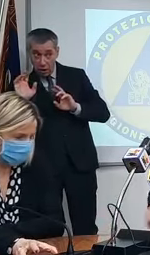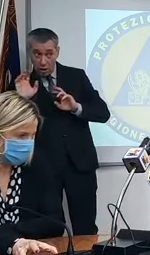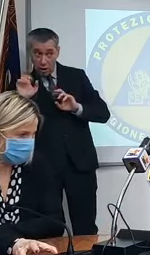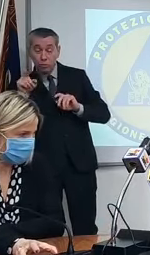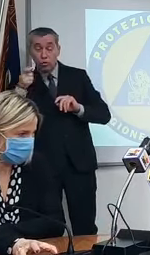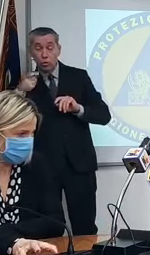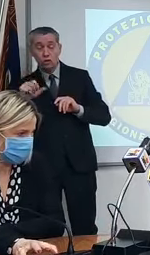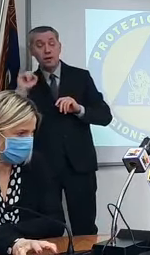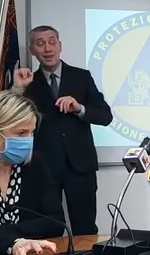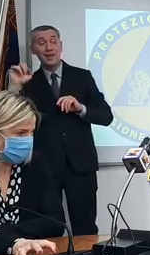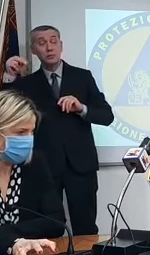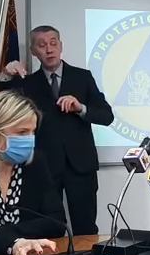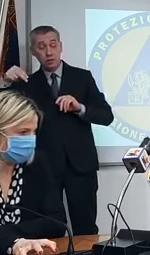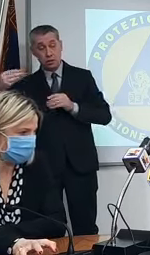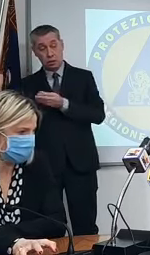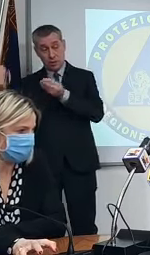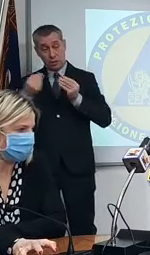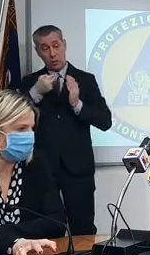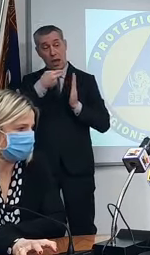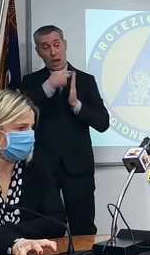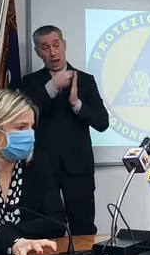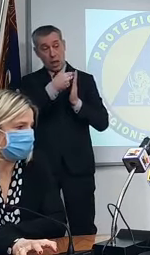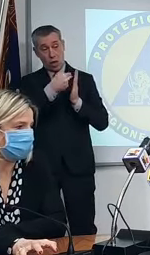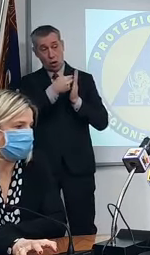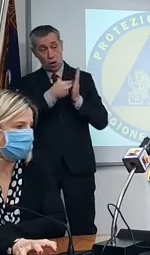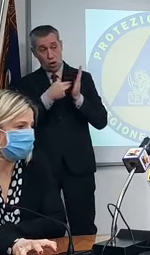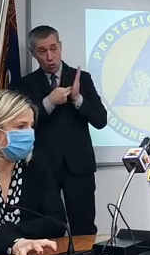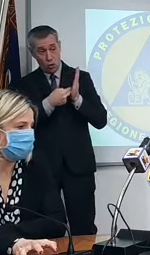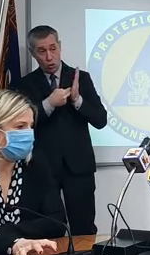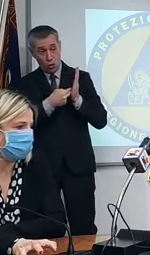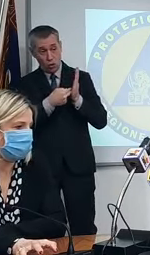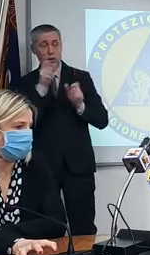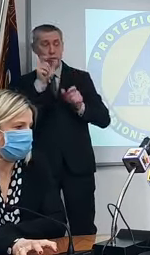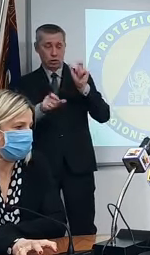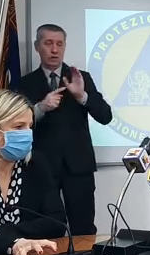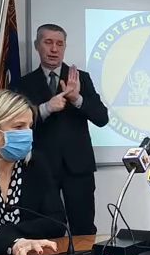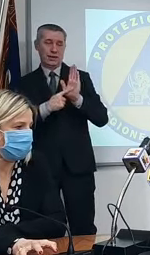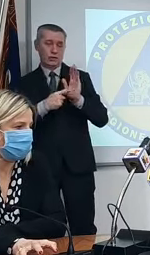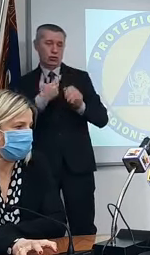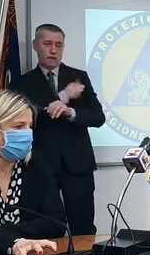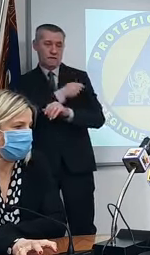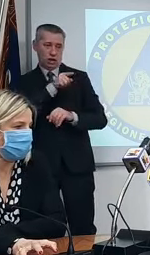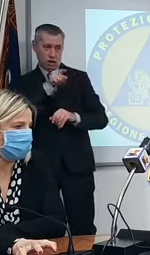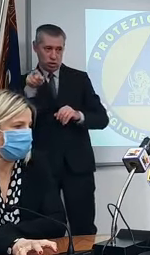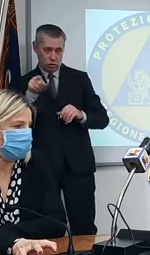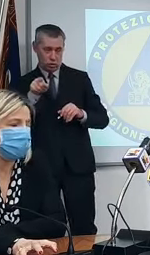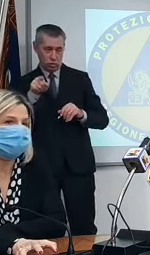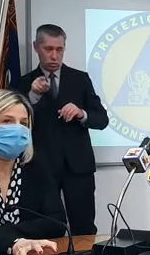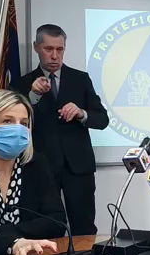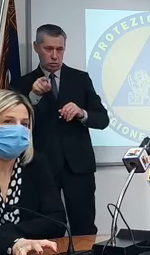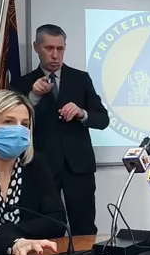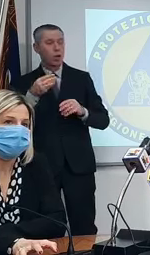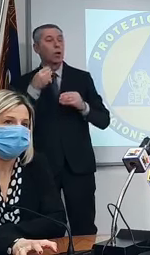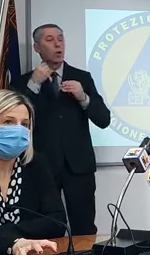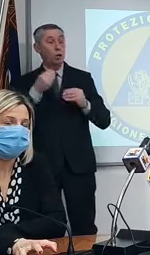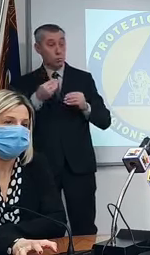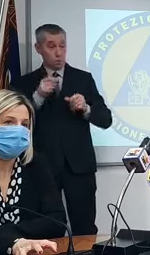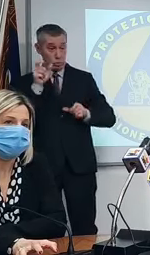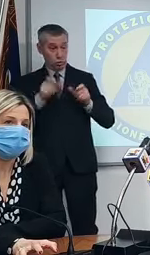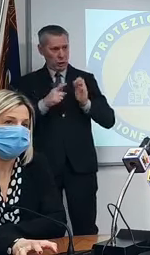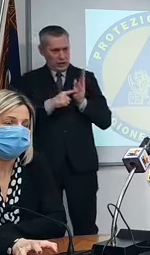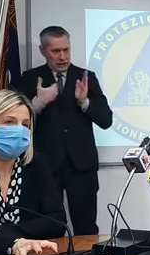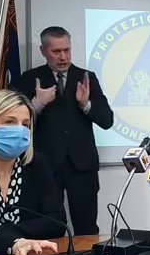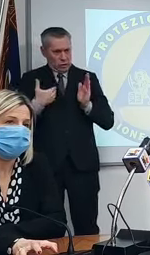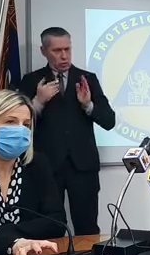fornito l'elenco delle persone che hanno diritto al vaccino le persone quando accedono al portale